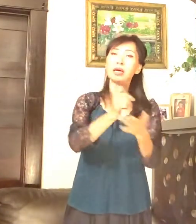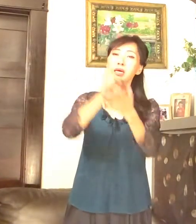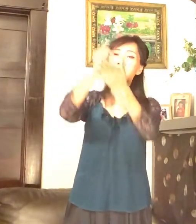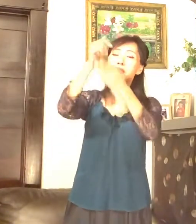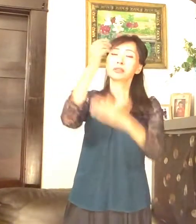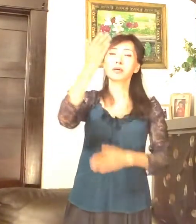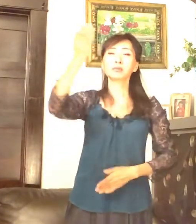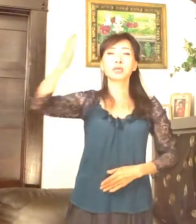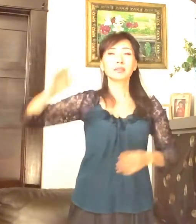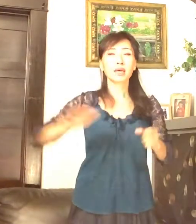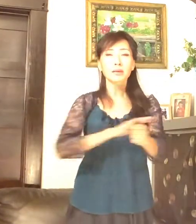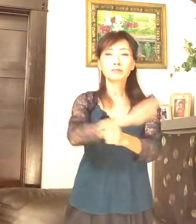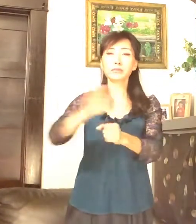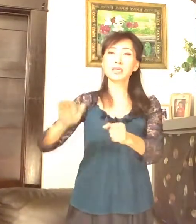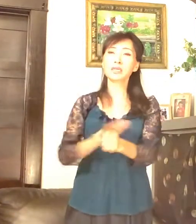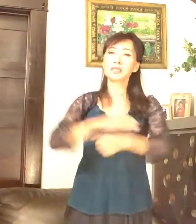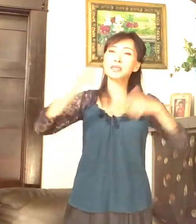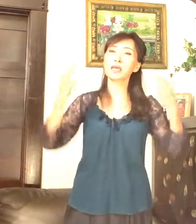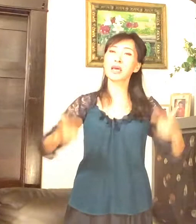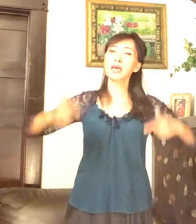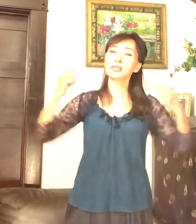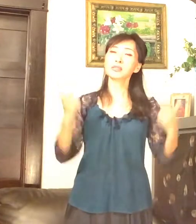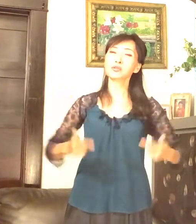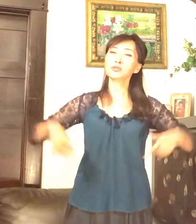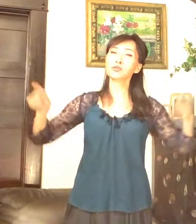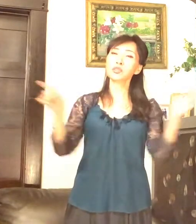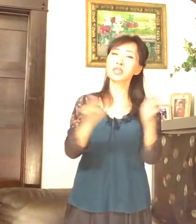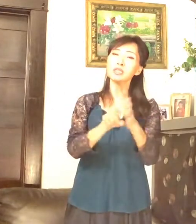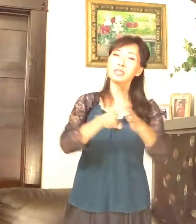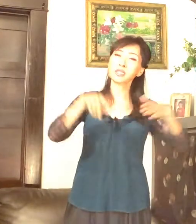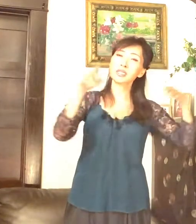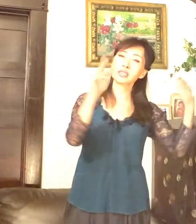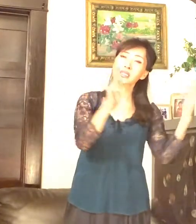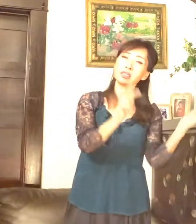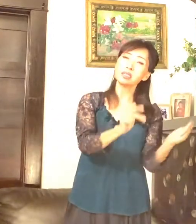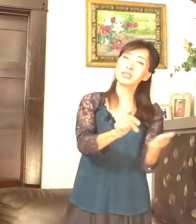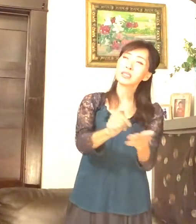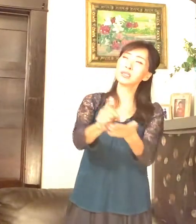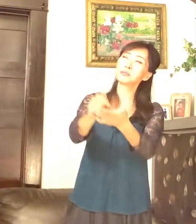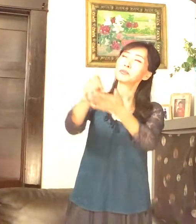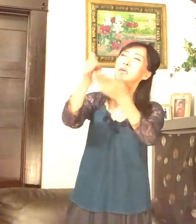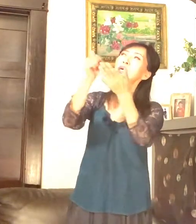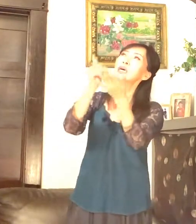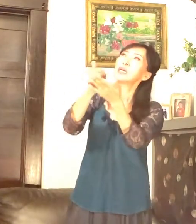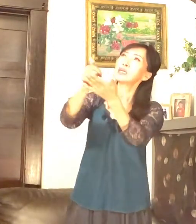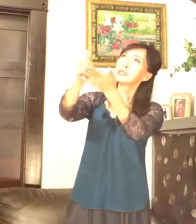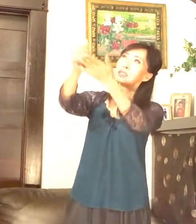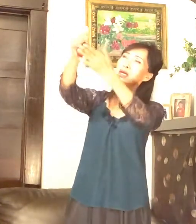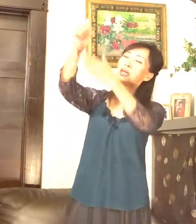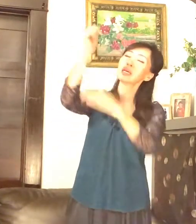항상 나는 믿네 주님 그 사랑